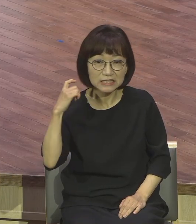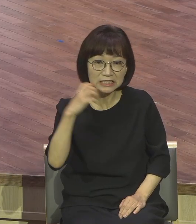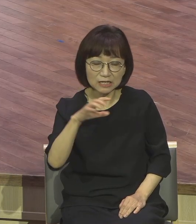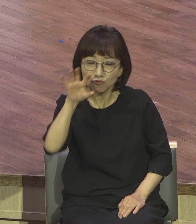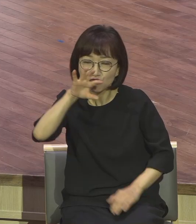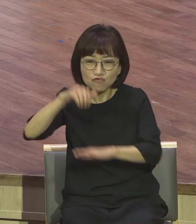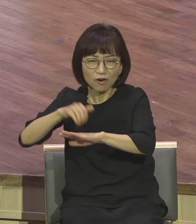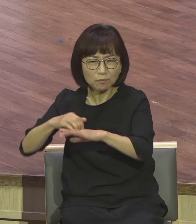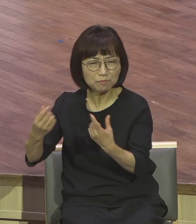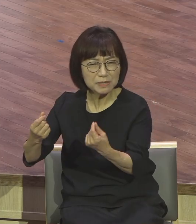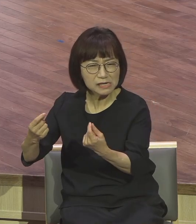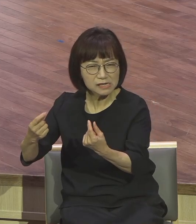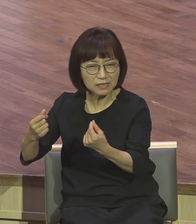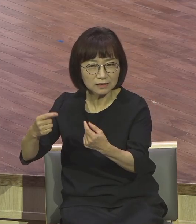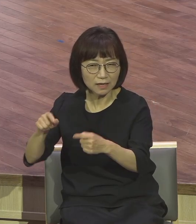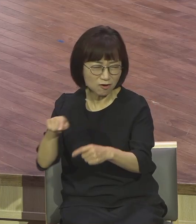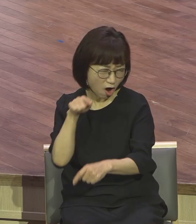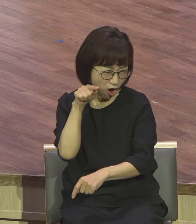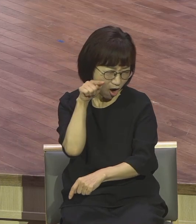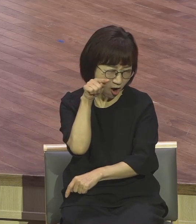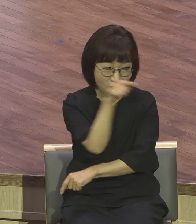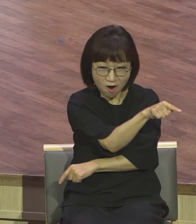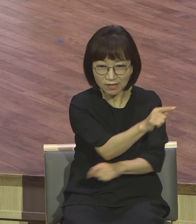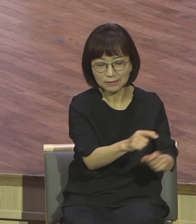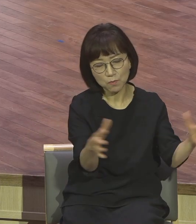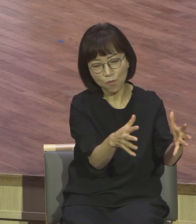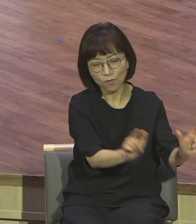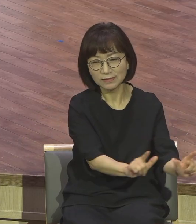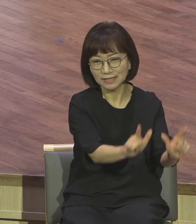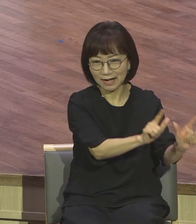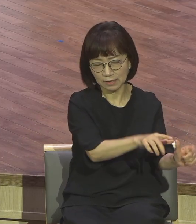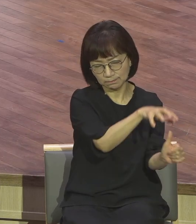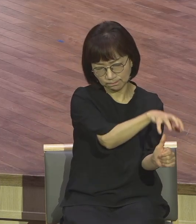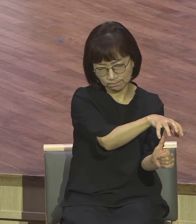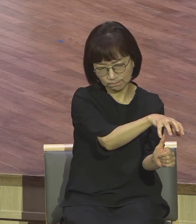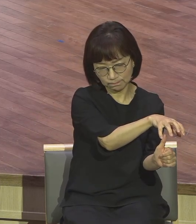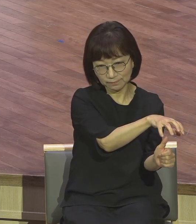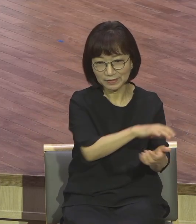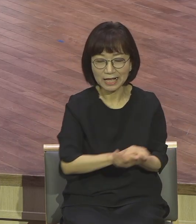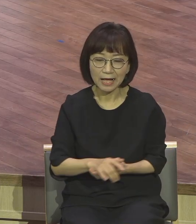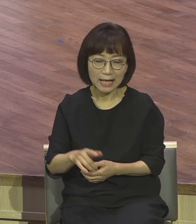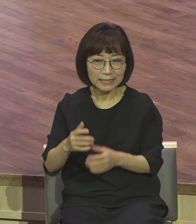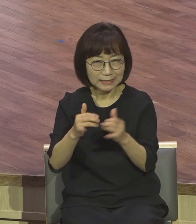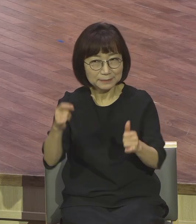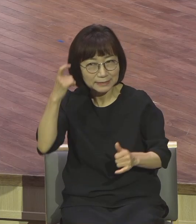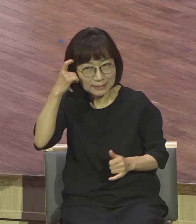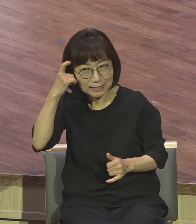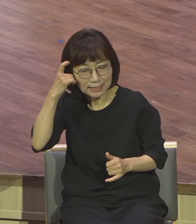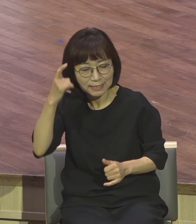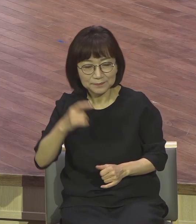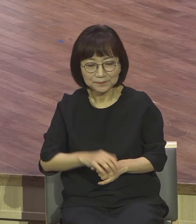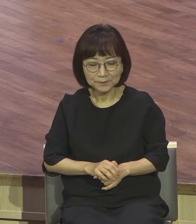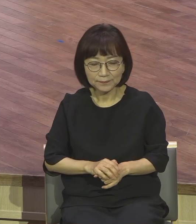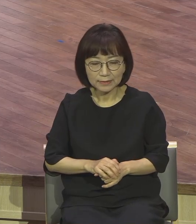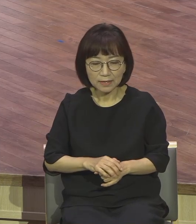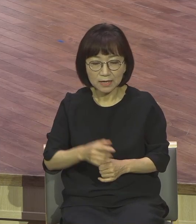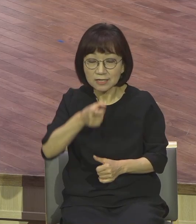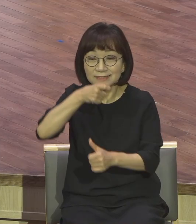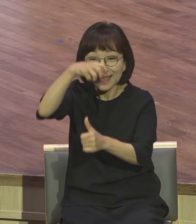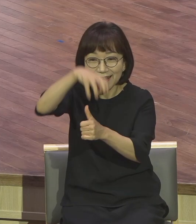그래서 신학자들은 세례요원이 이 에세네파에 속히 있을 것이다 라고 추정을 그렇게 하고